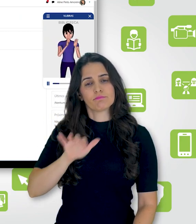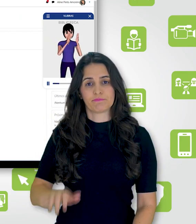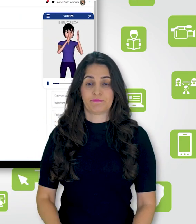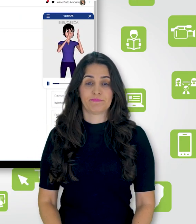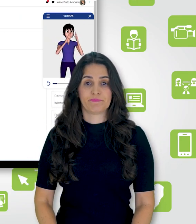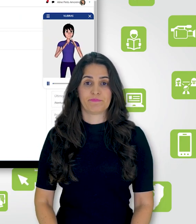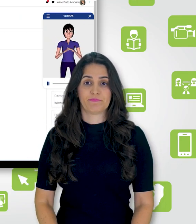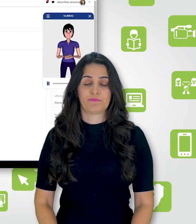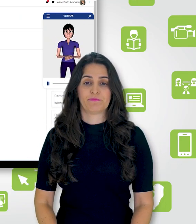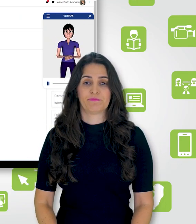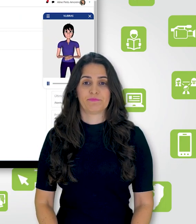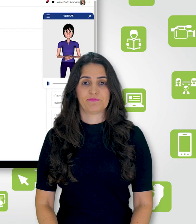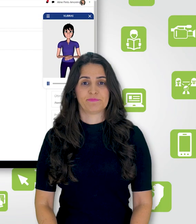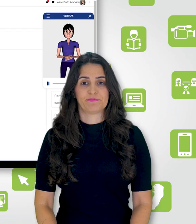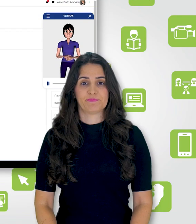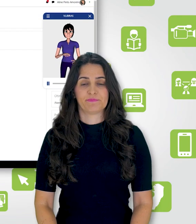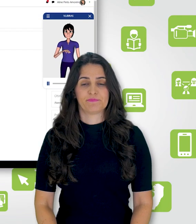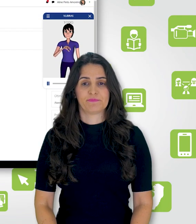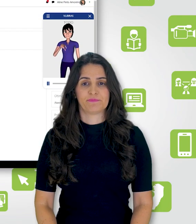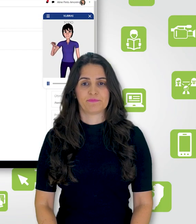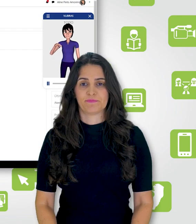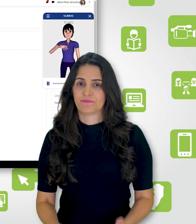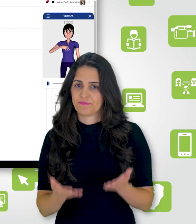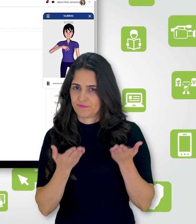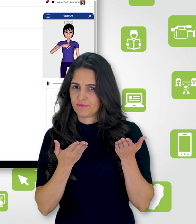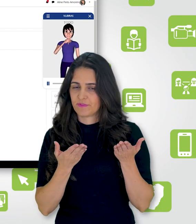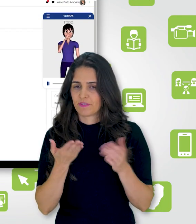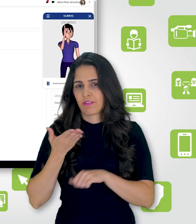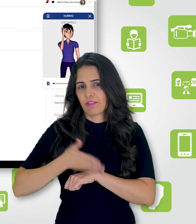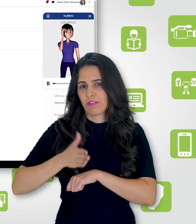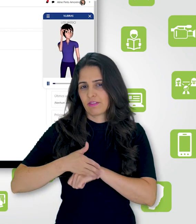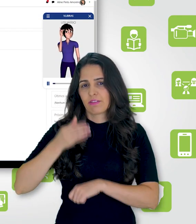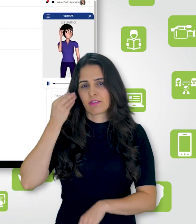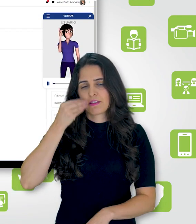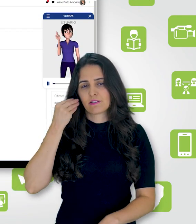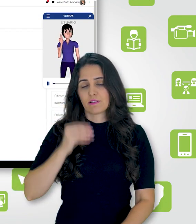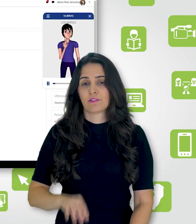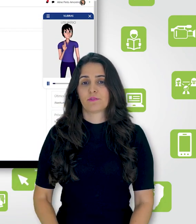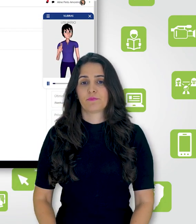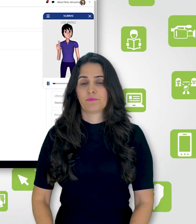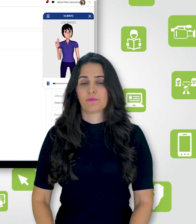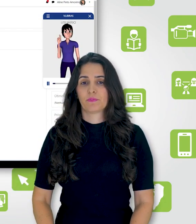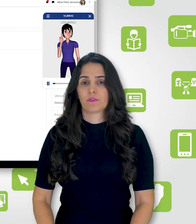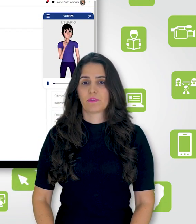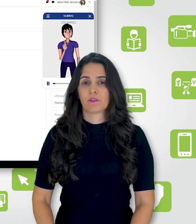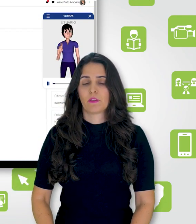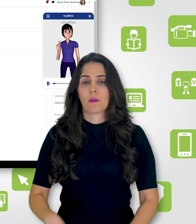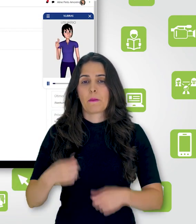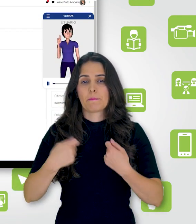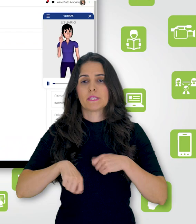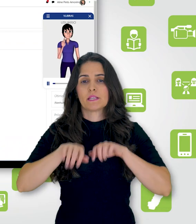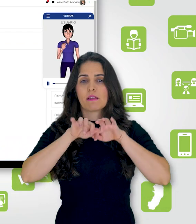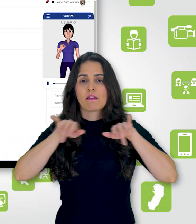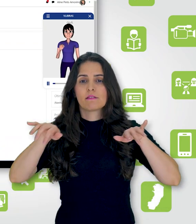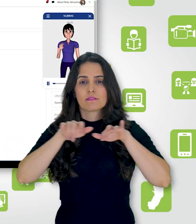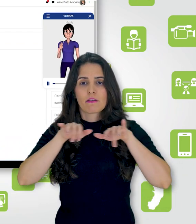Testando mais um aqui, é importante que a escrita seja uma escrita limpa, sem